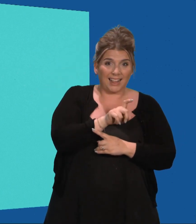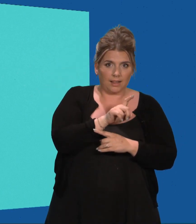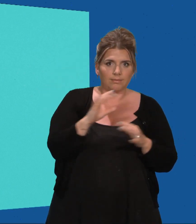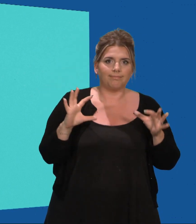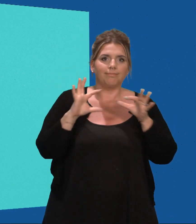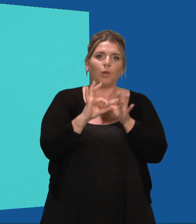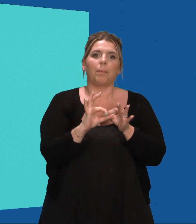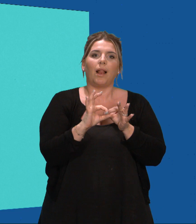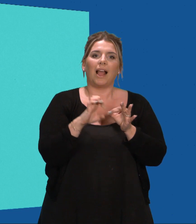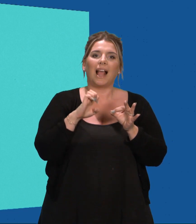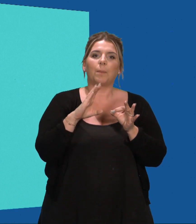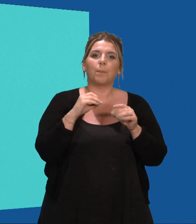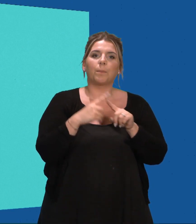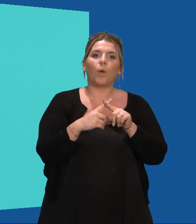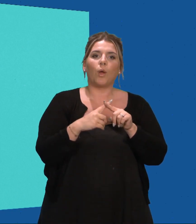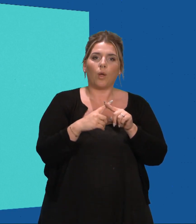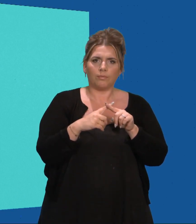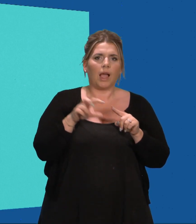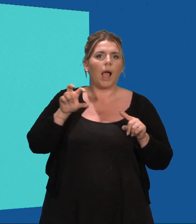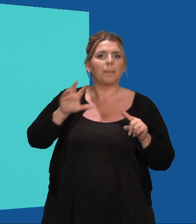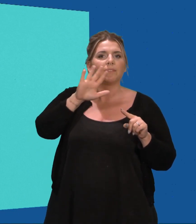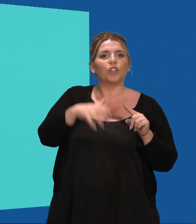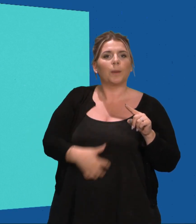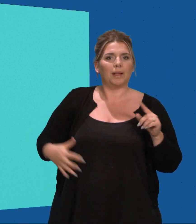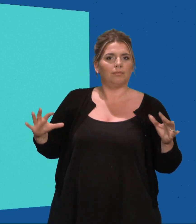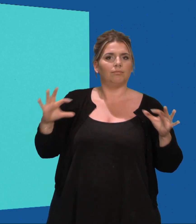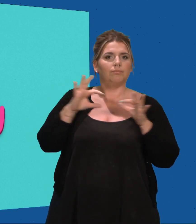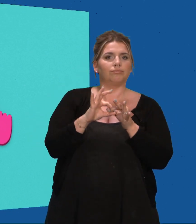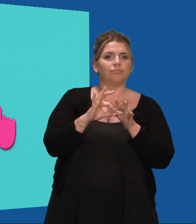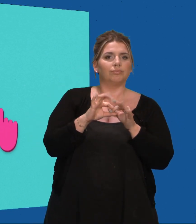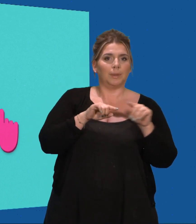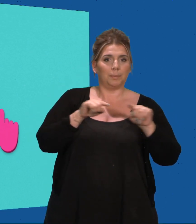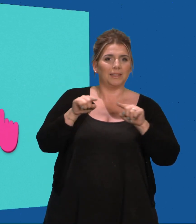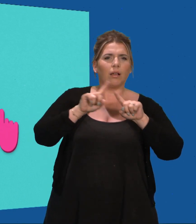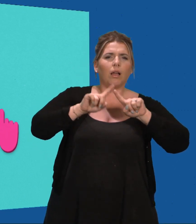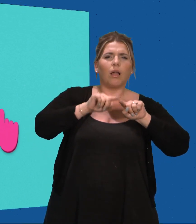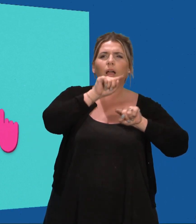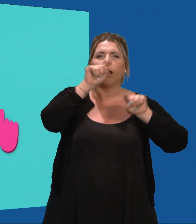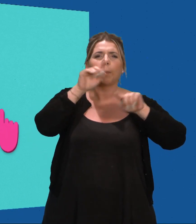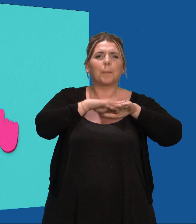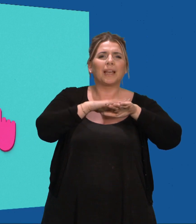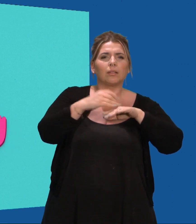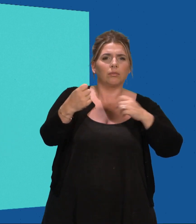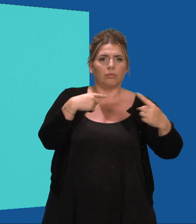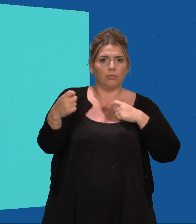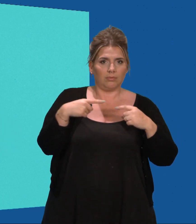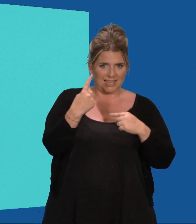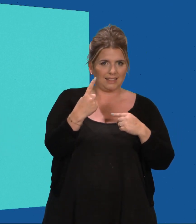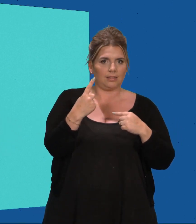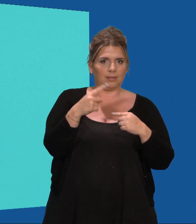app van jouw gemeente. Nadien kan je berichten die verstuurd werden door verschillende overheidsdiensten hier terugvinden.